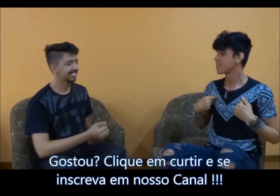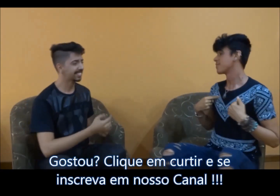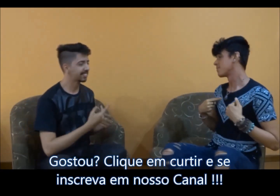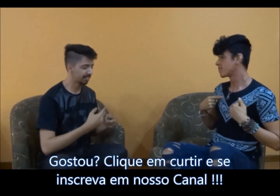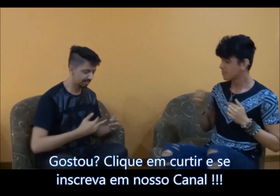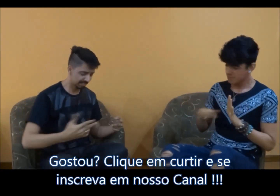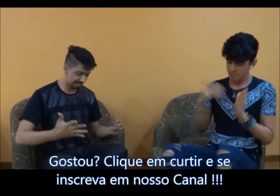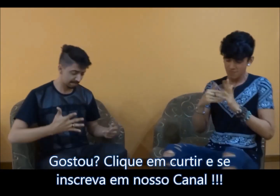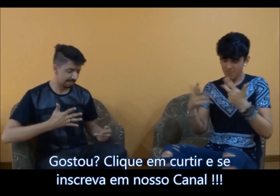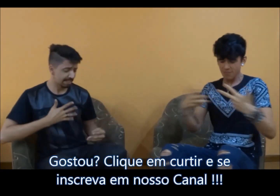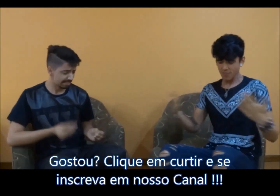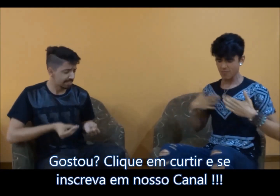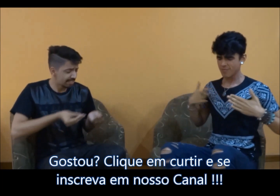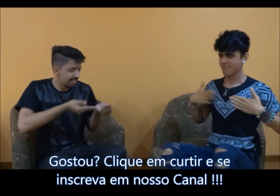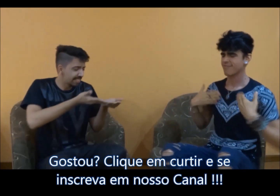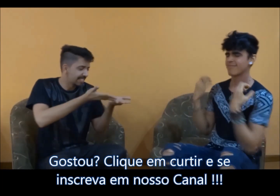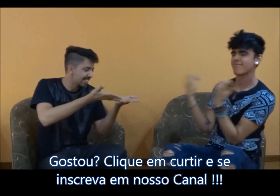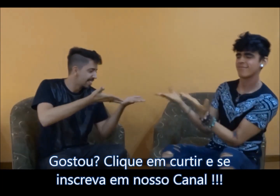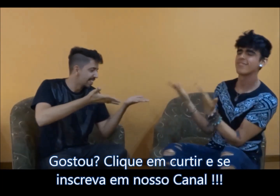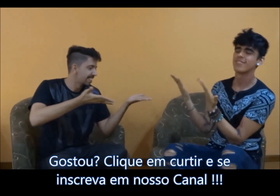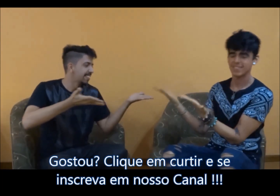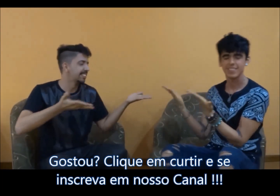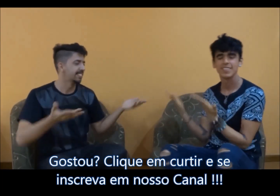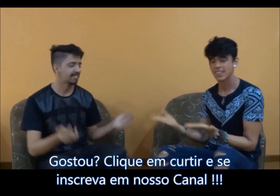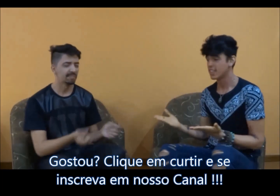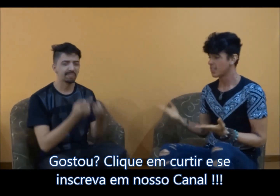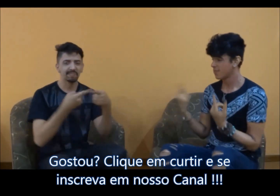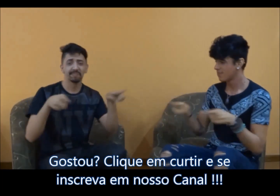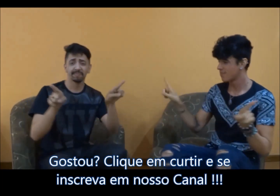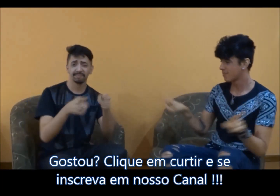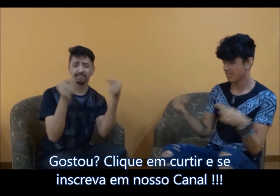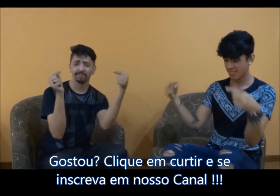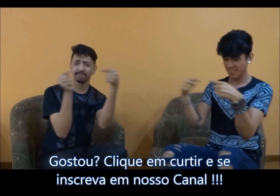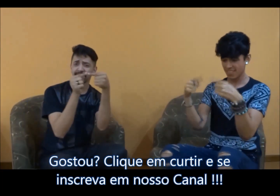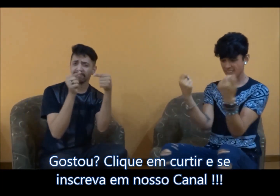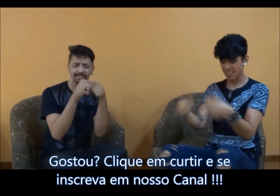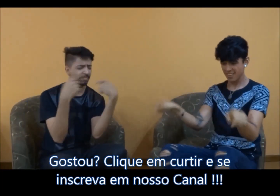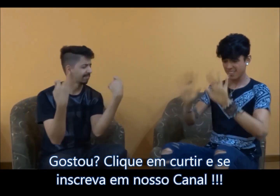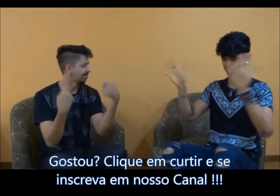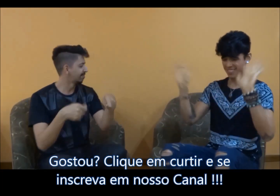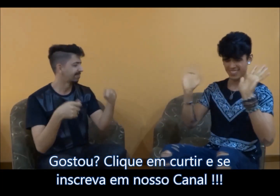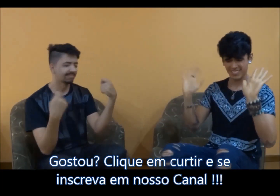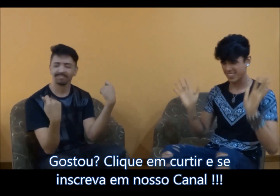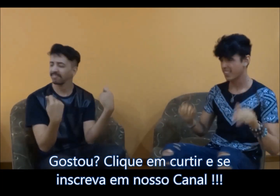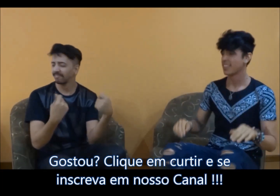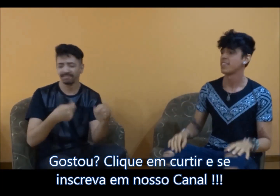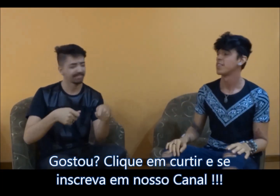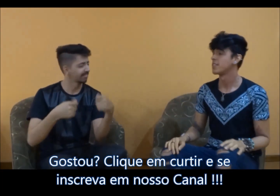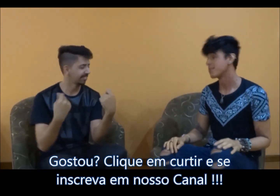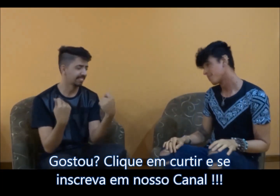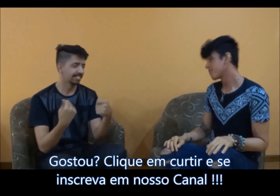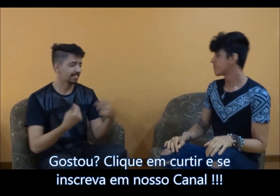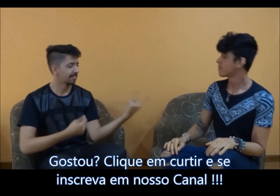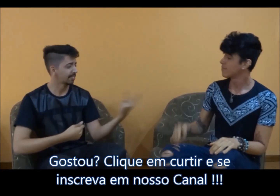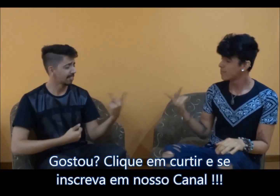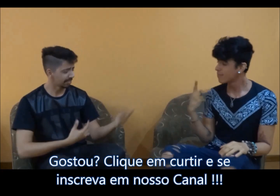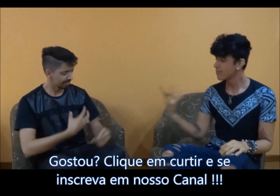Tudo que é meu hoje é seu E o fim nem precisa arrumar O